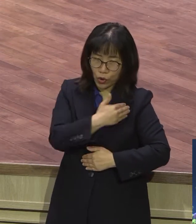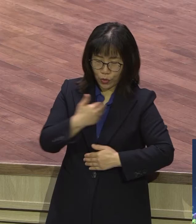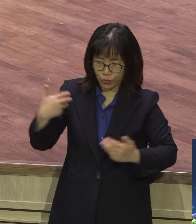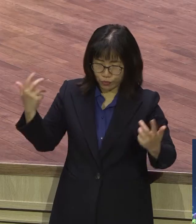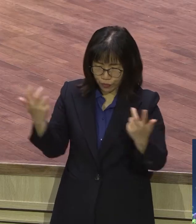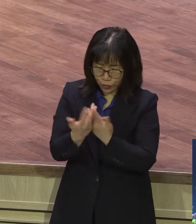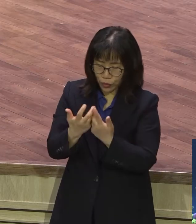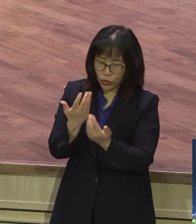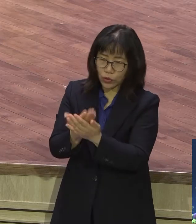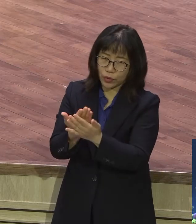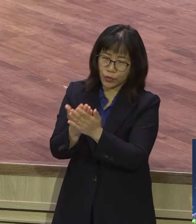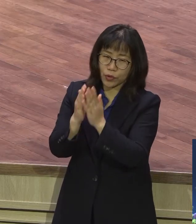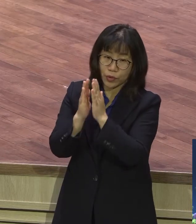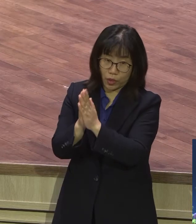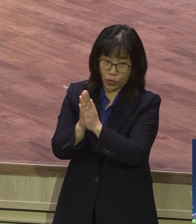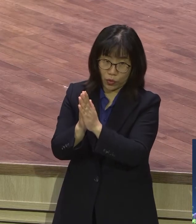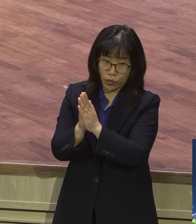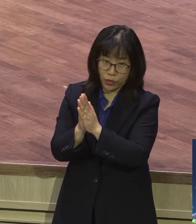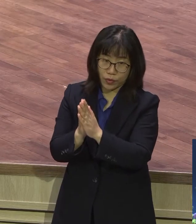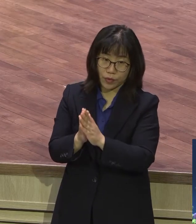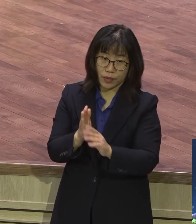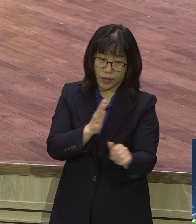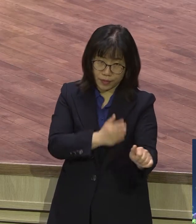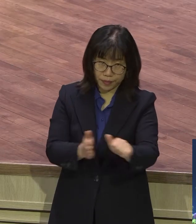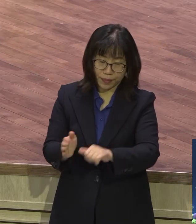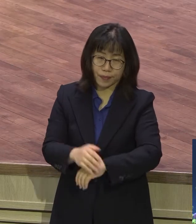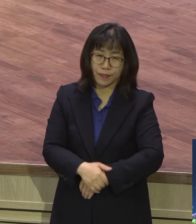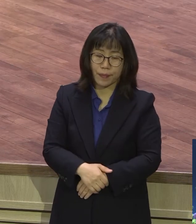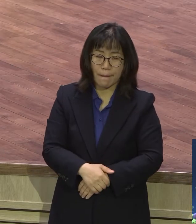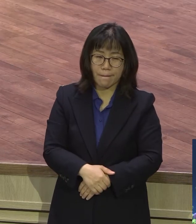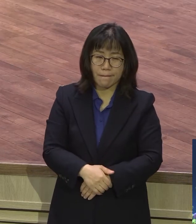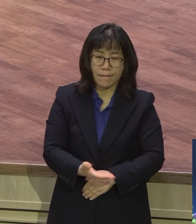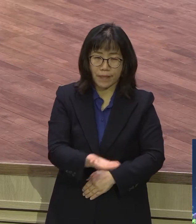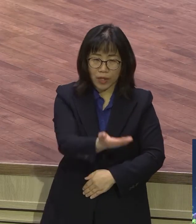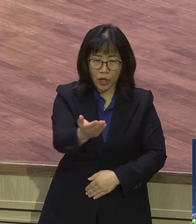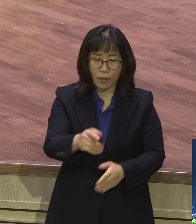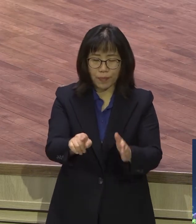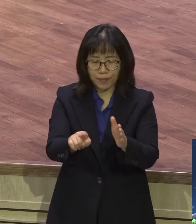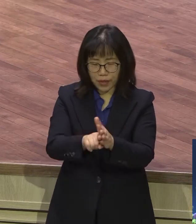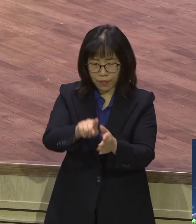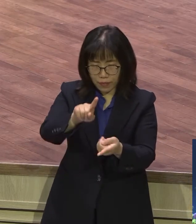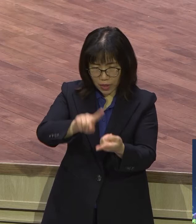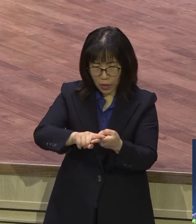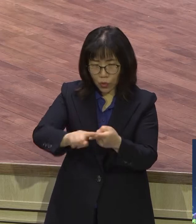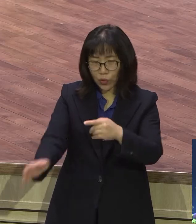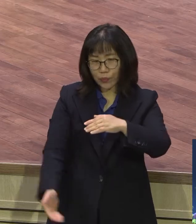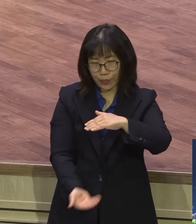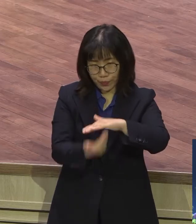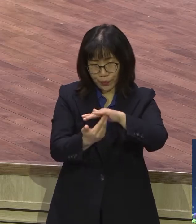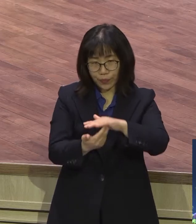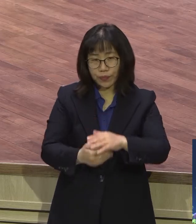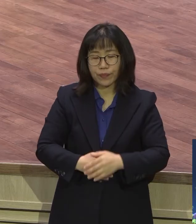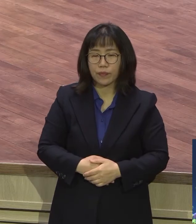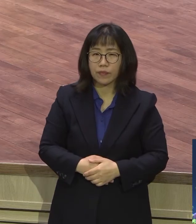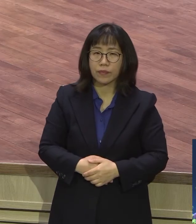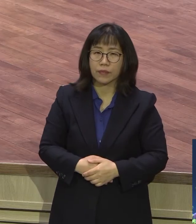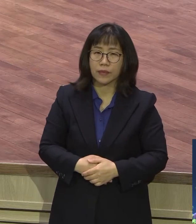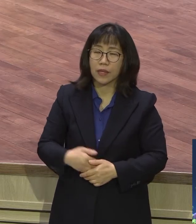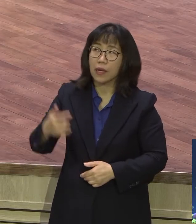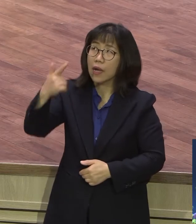알아 아시겠어요? 믿음대로 됩니다 하나님이 어떤 분인가 아버지 하나님을 나의 참 좋으신